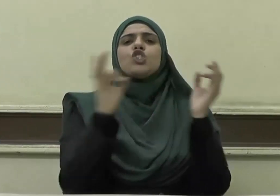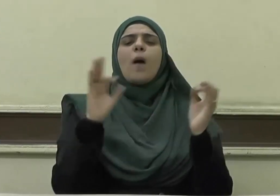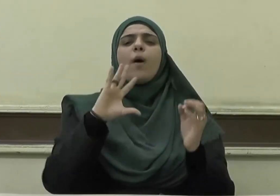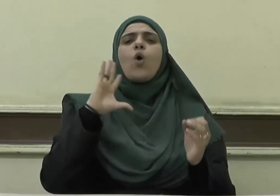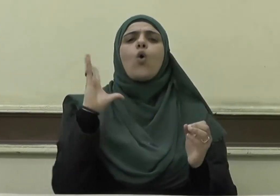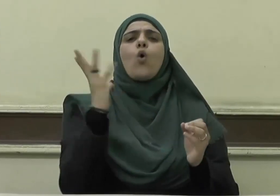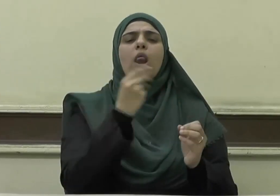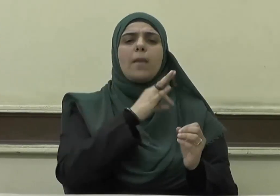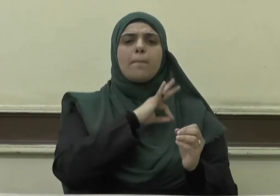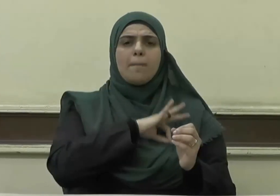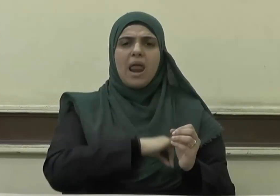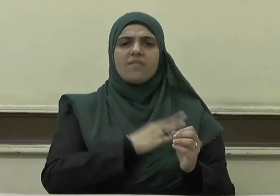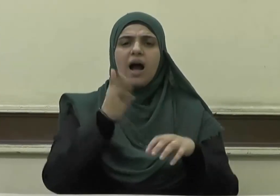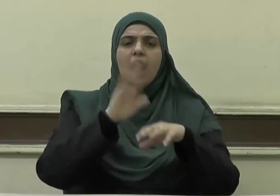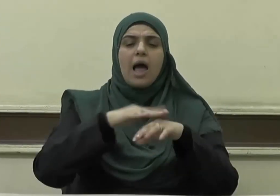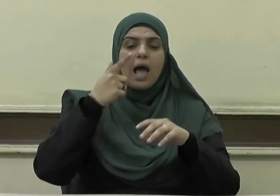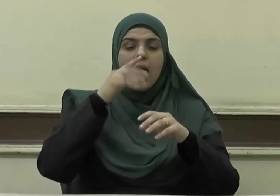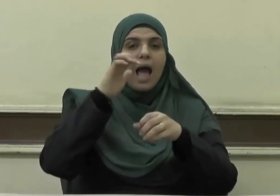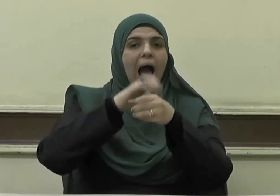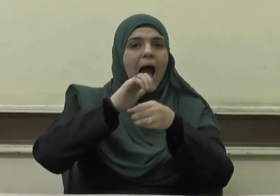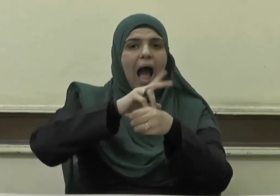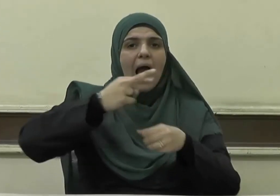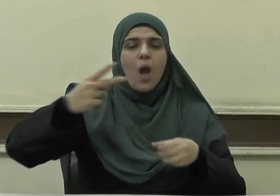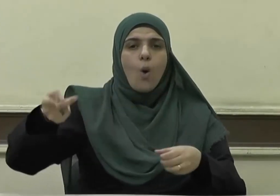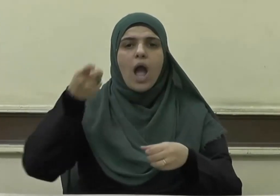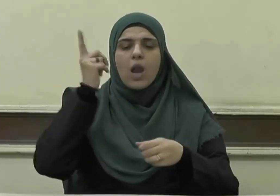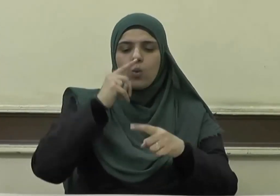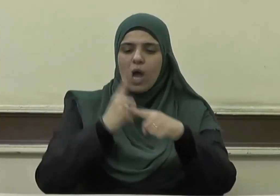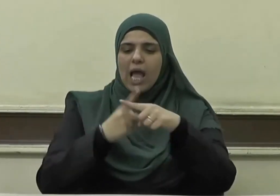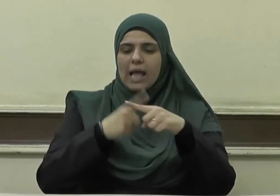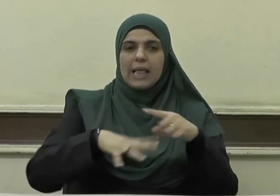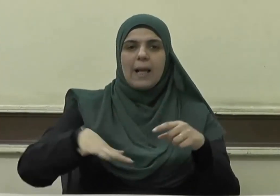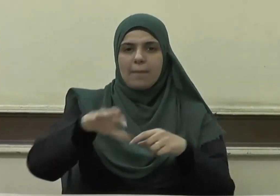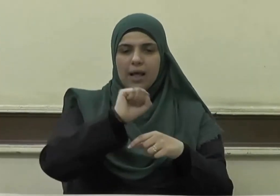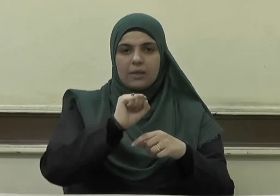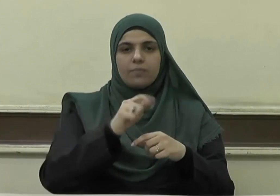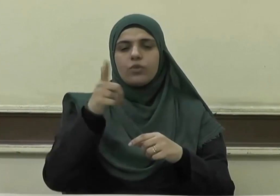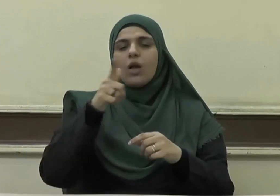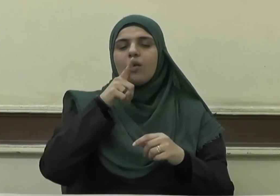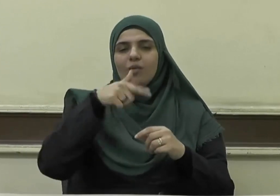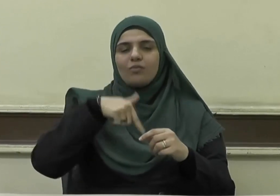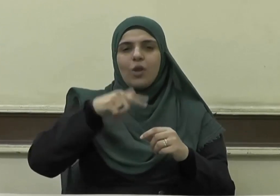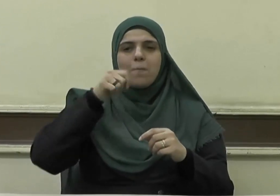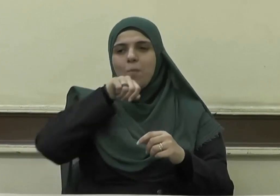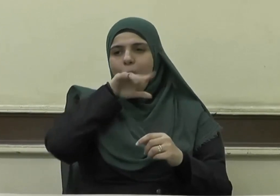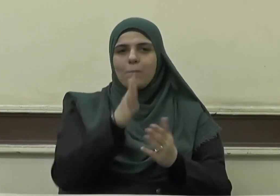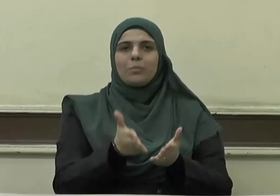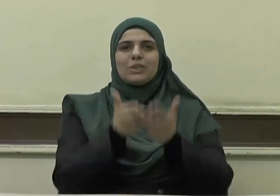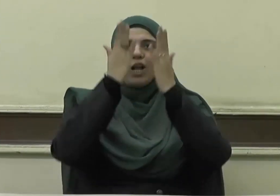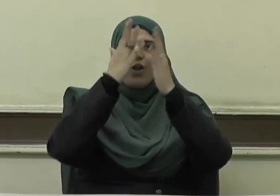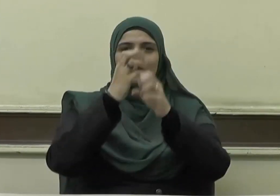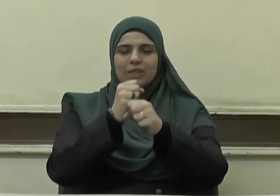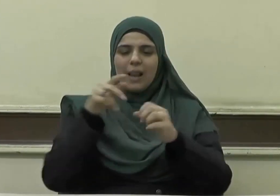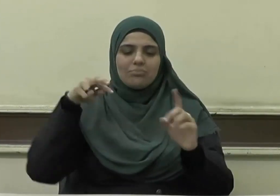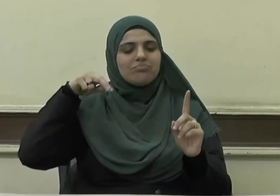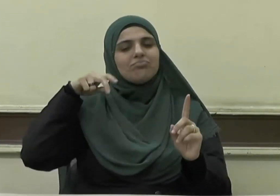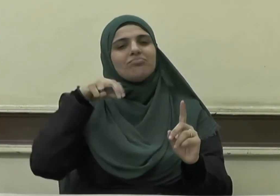نفعه على الحيوان والجماد فحين مر رسول الله صلى الله عليه وسلم